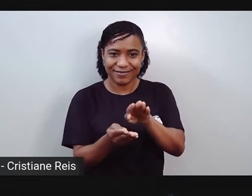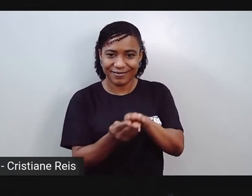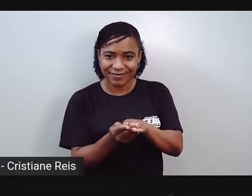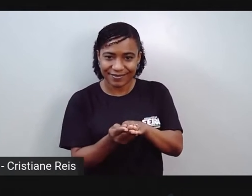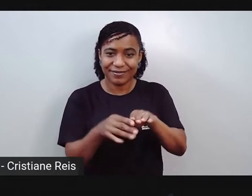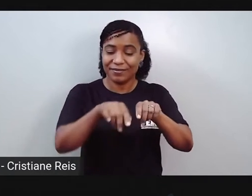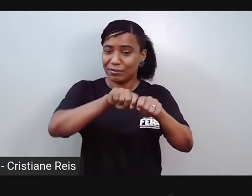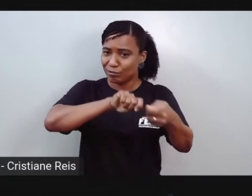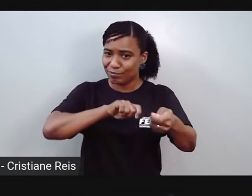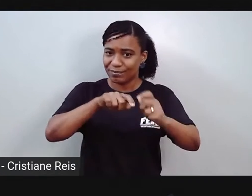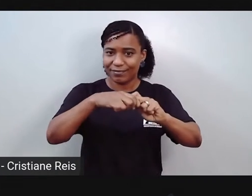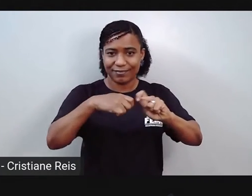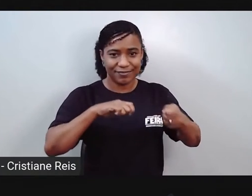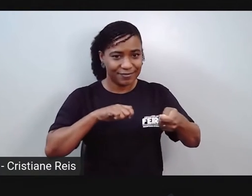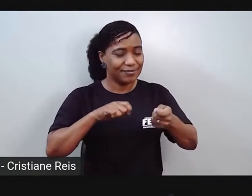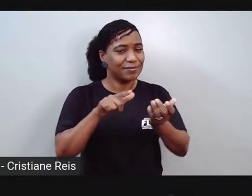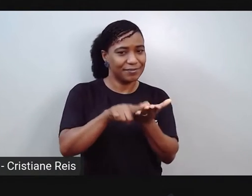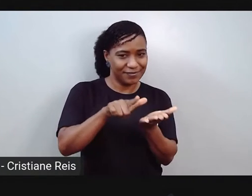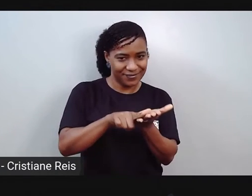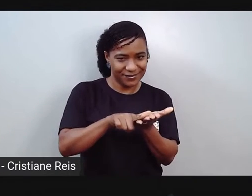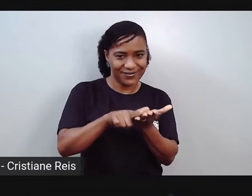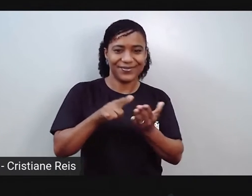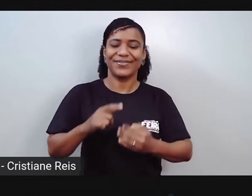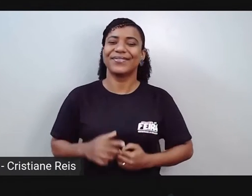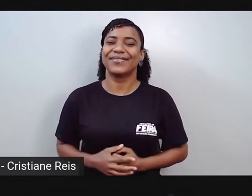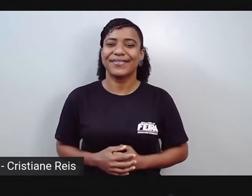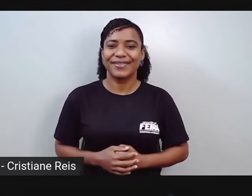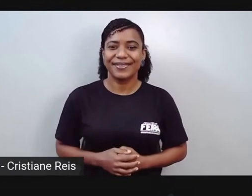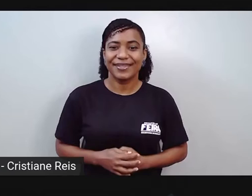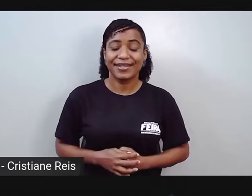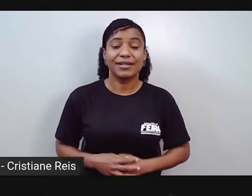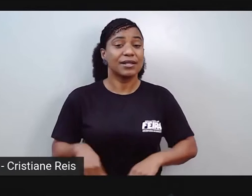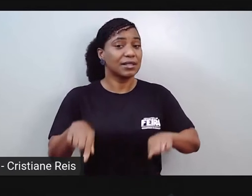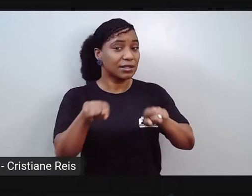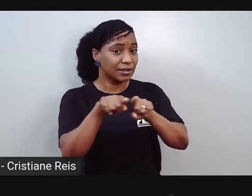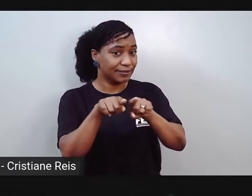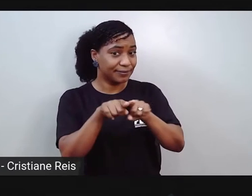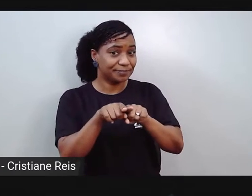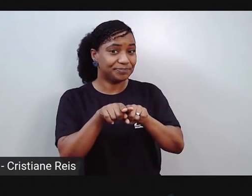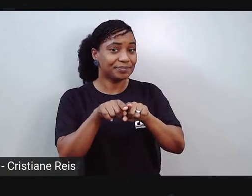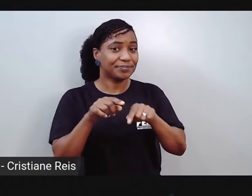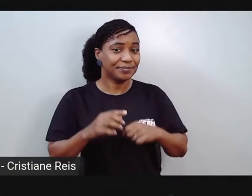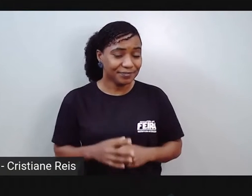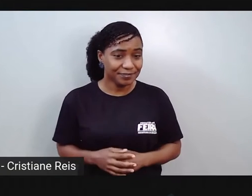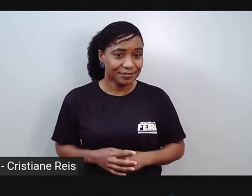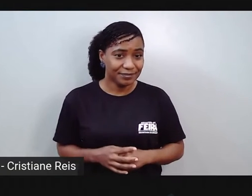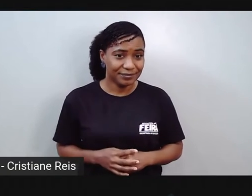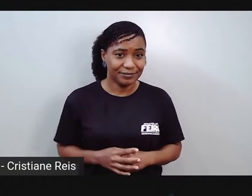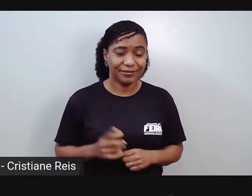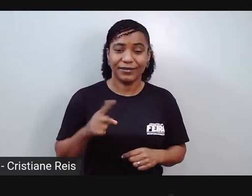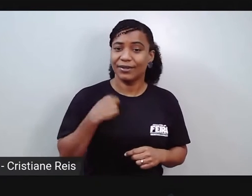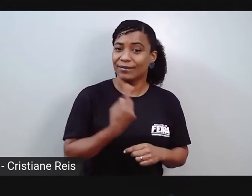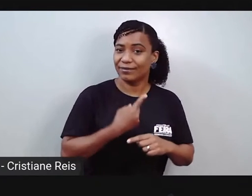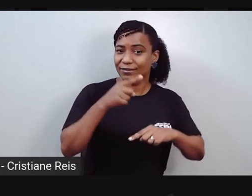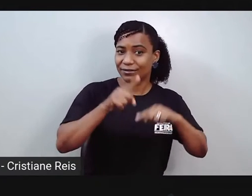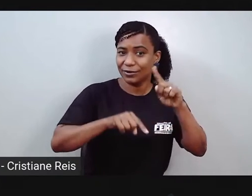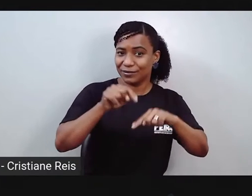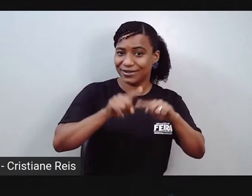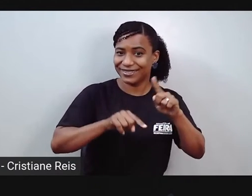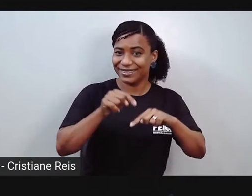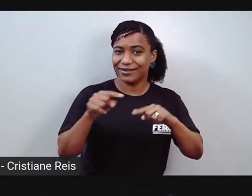rasgar. Tá certo? E nós vamos construir um objeto musical.